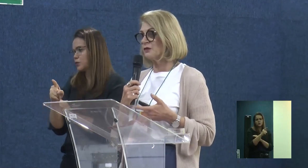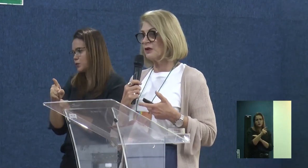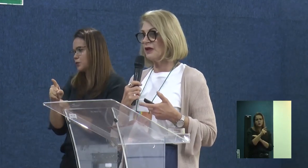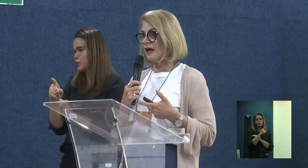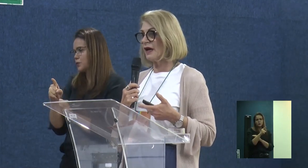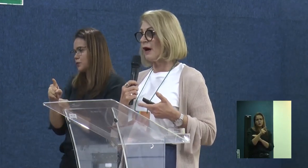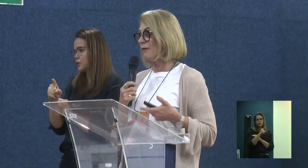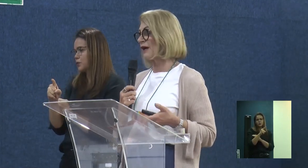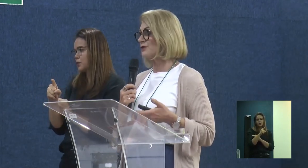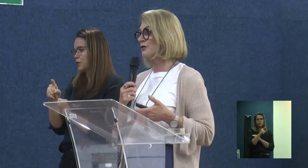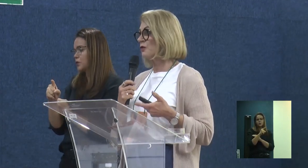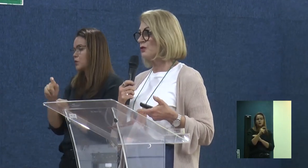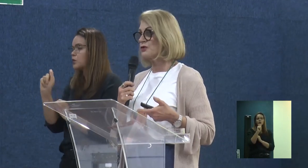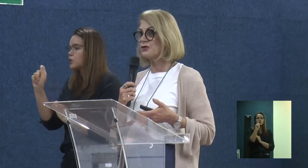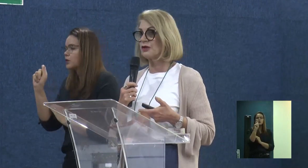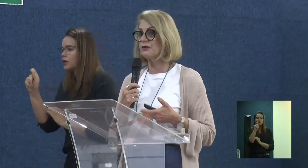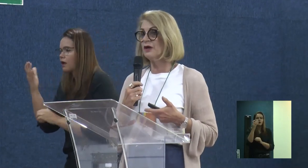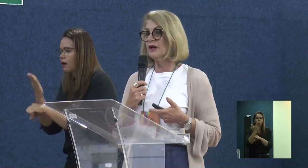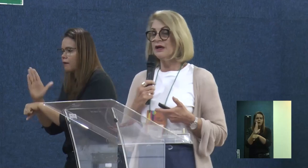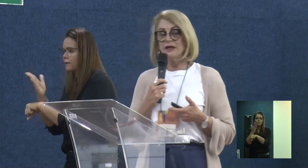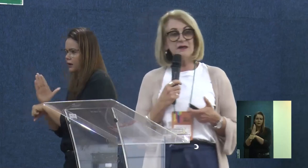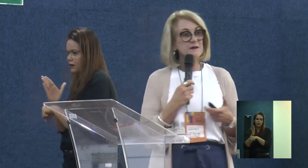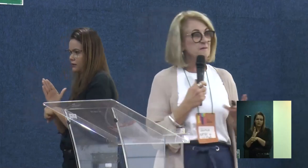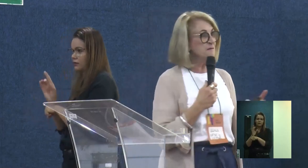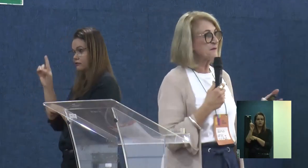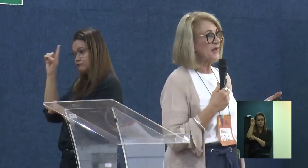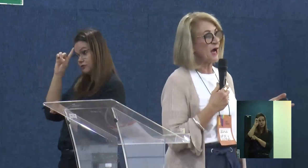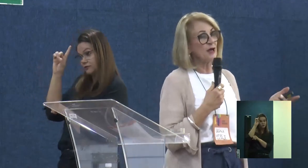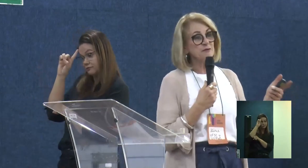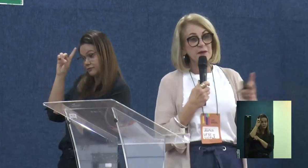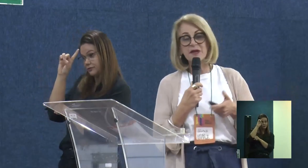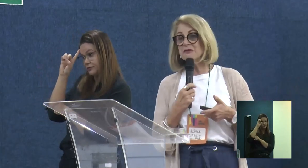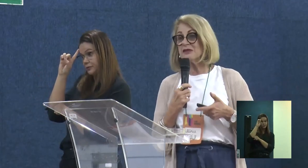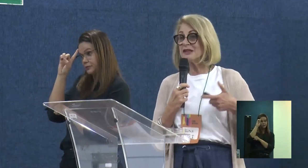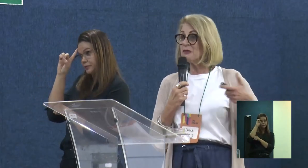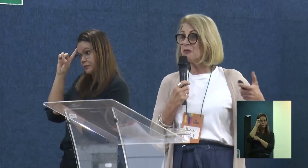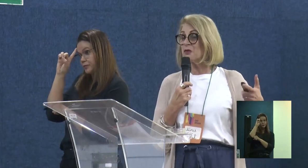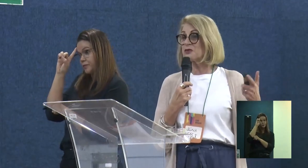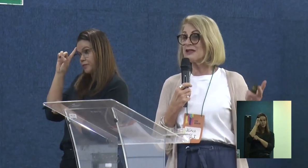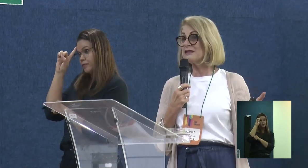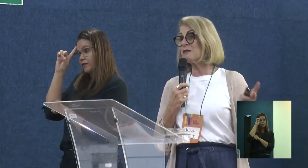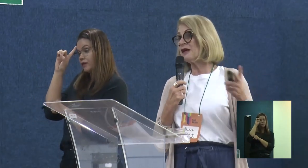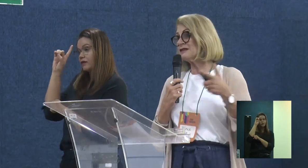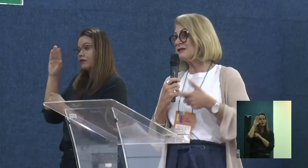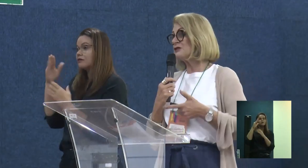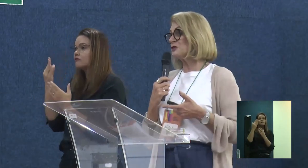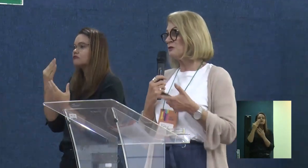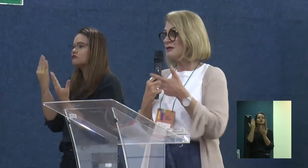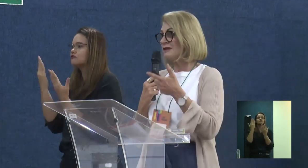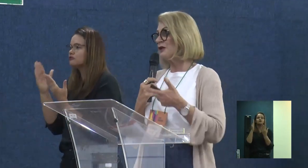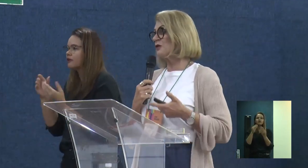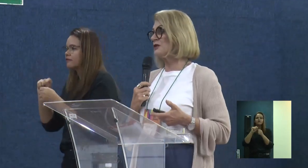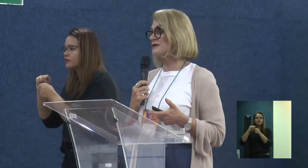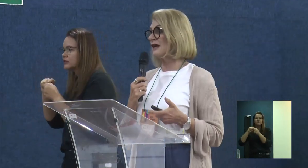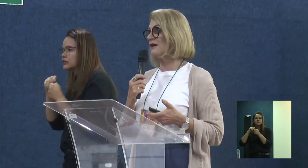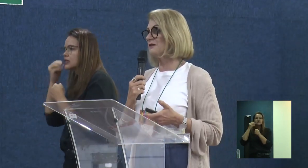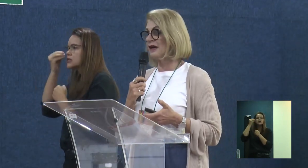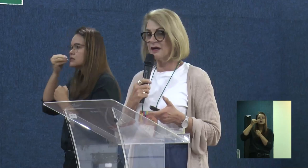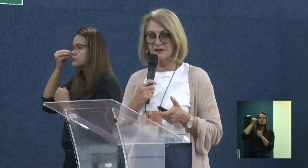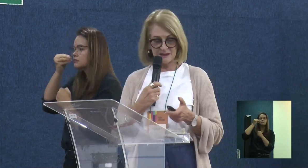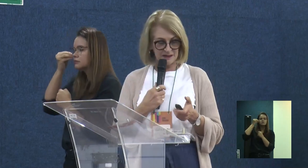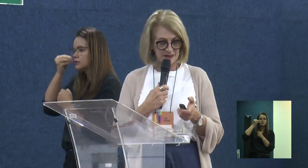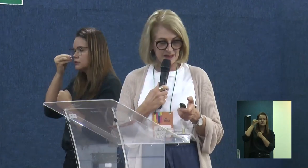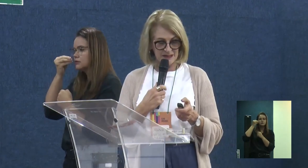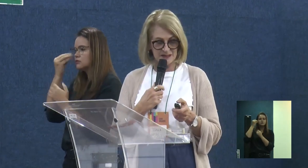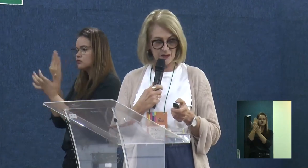questões, né, do que era a prática no cotidiano, e bebendo, então, um pouco já da experiência das turmas anteriores